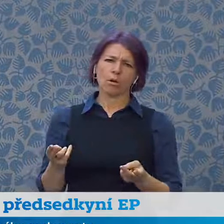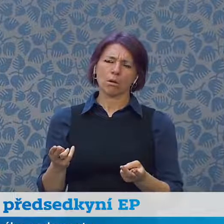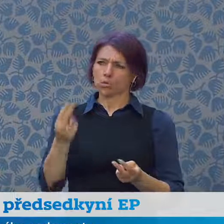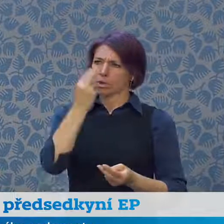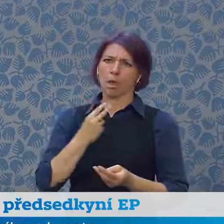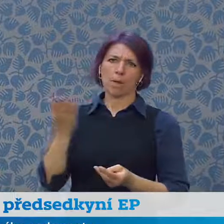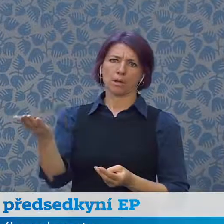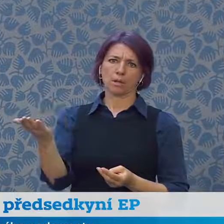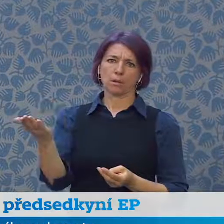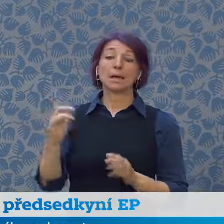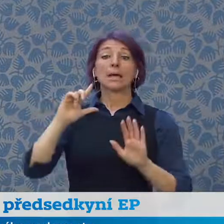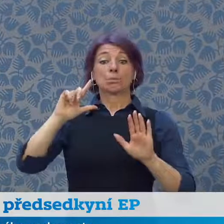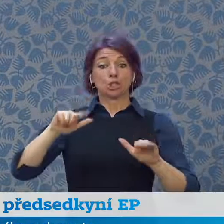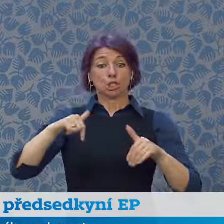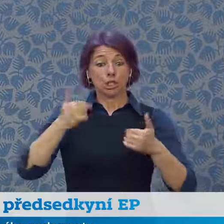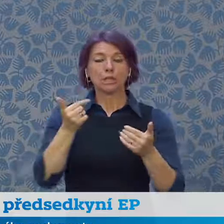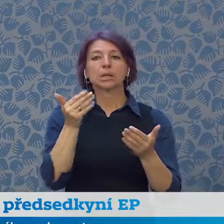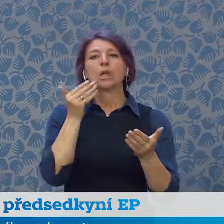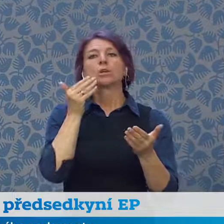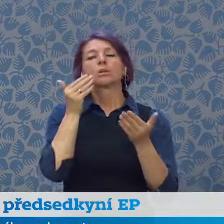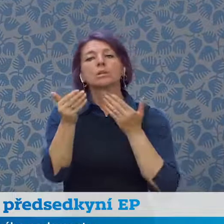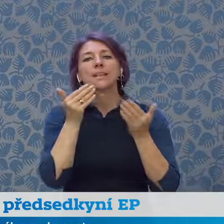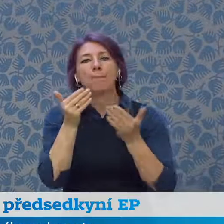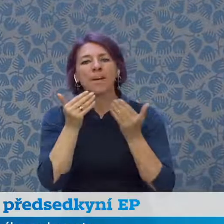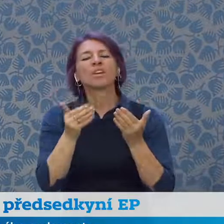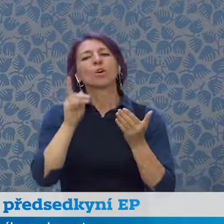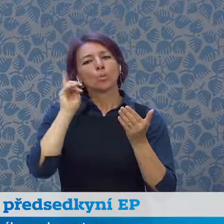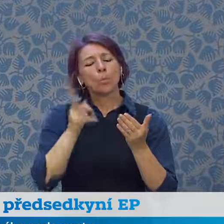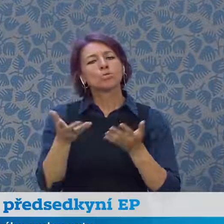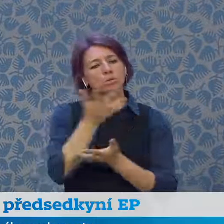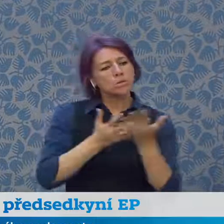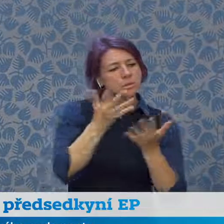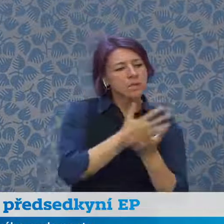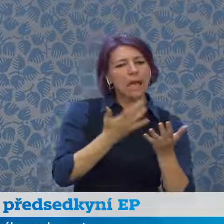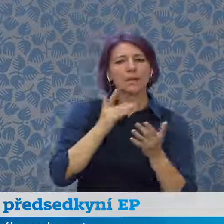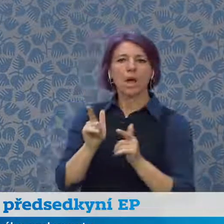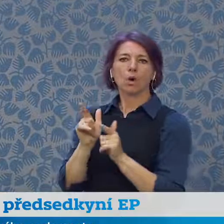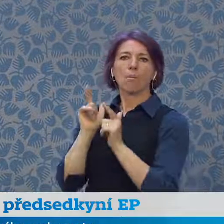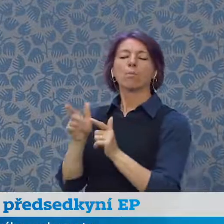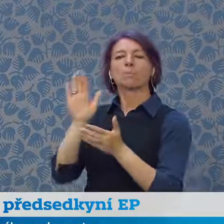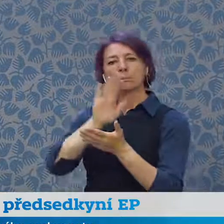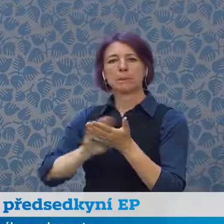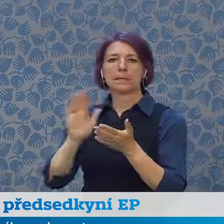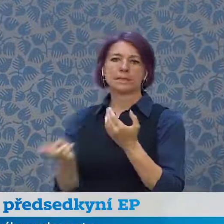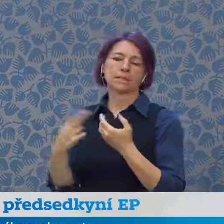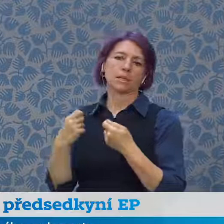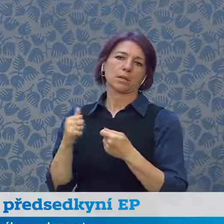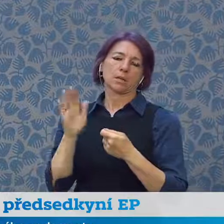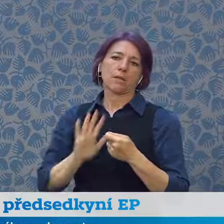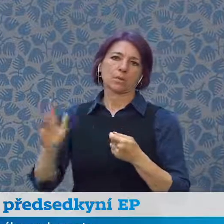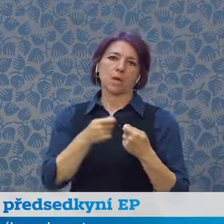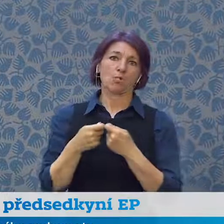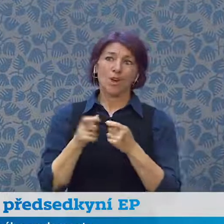zavřeli ty dveře, zavřeli dveře ukrajinským lidem, kteří vlastní životy nasazují a bojují